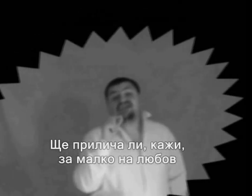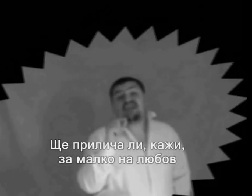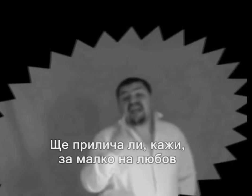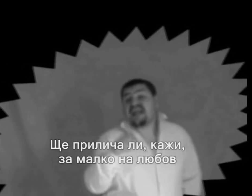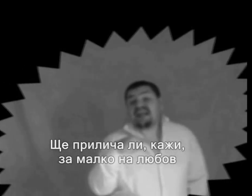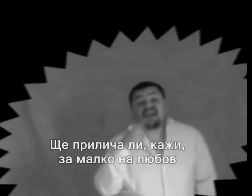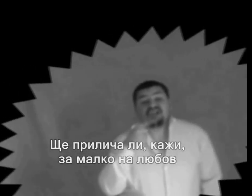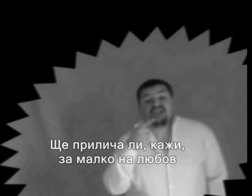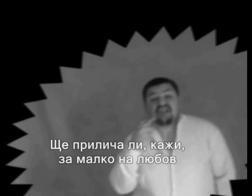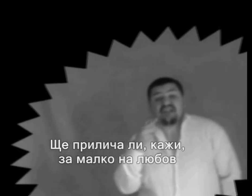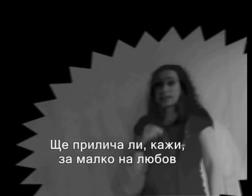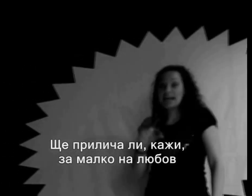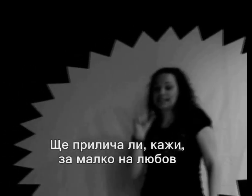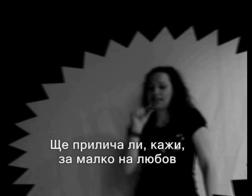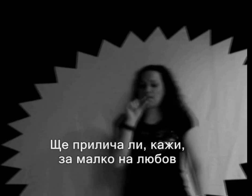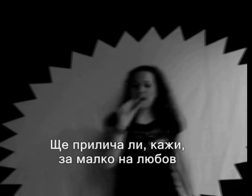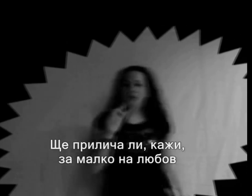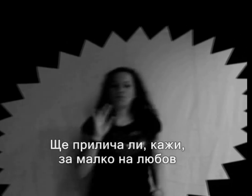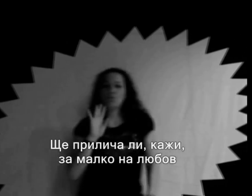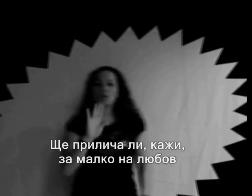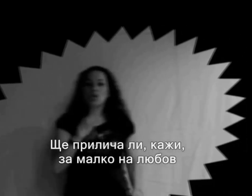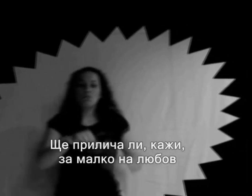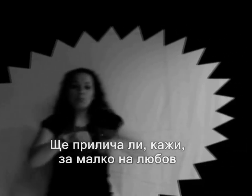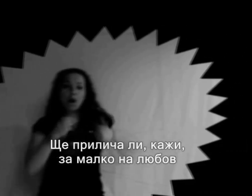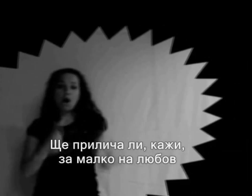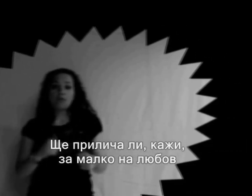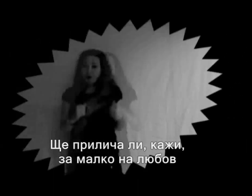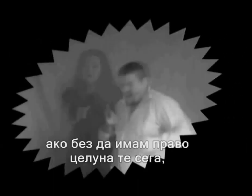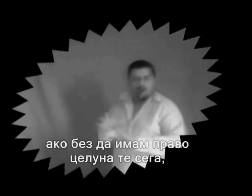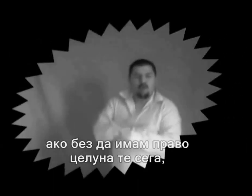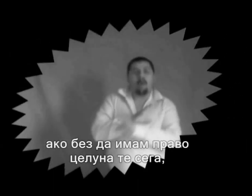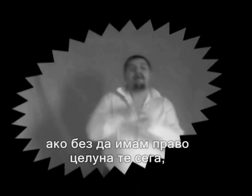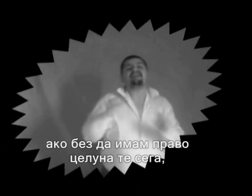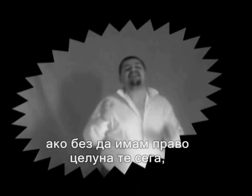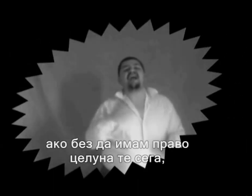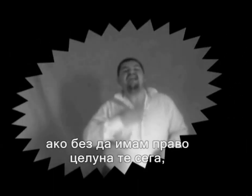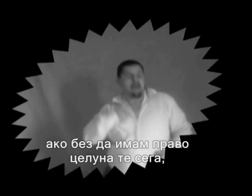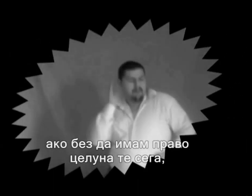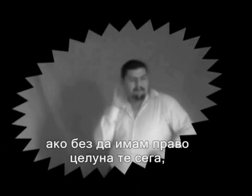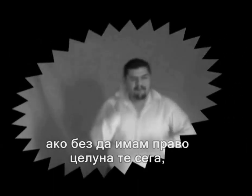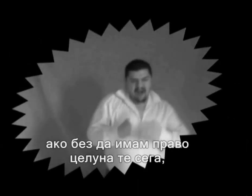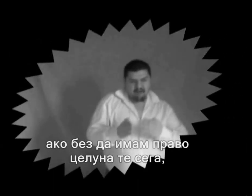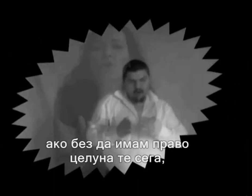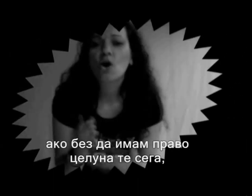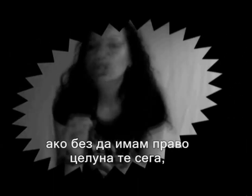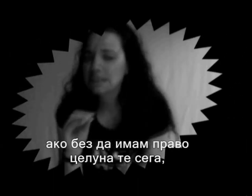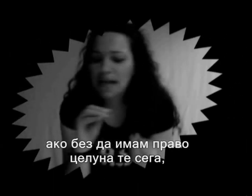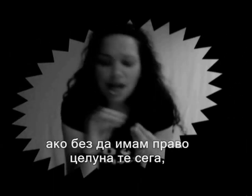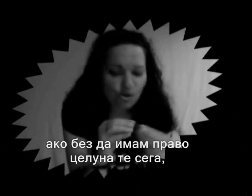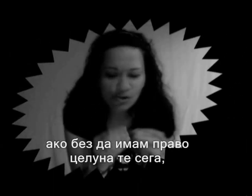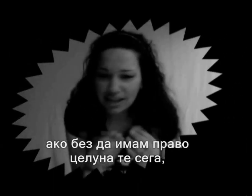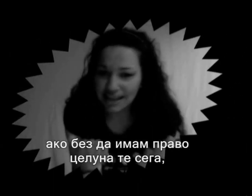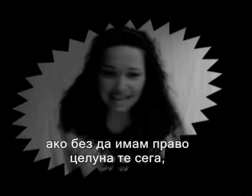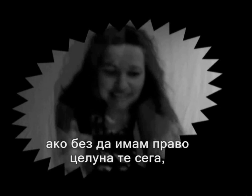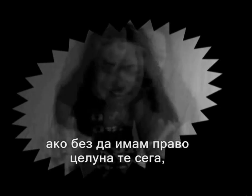прилича ни кажи, за малко на любов, ако без да имам право, цяло на те